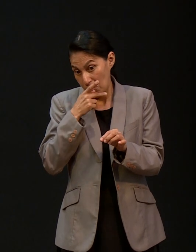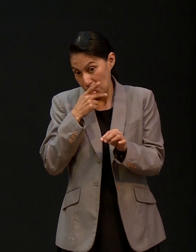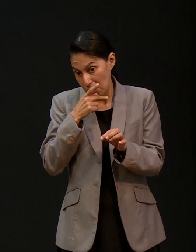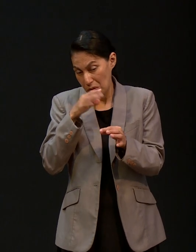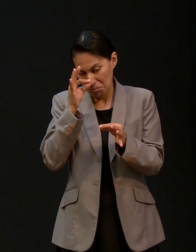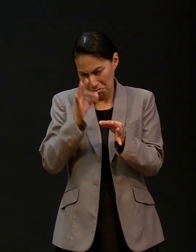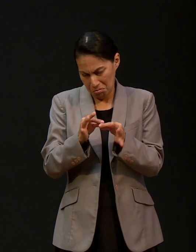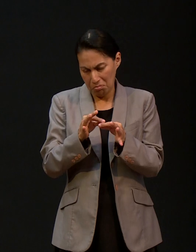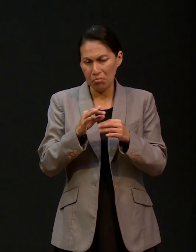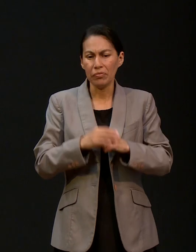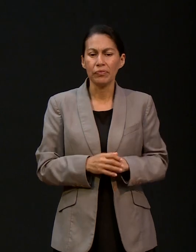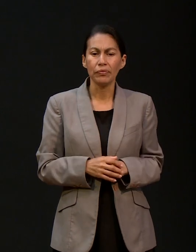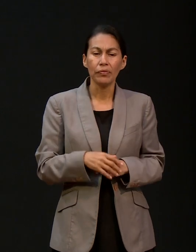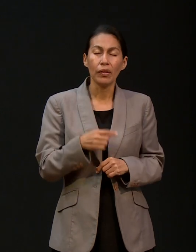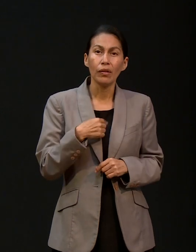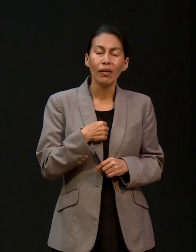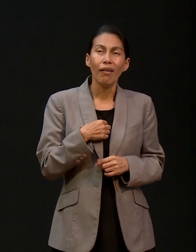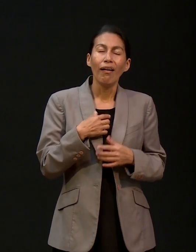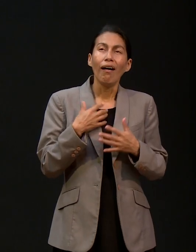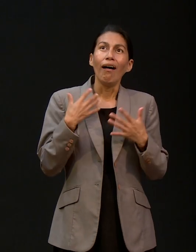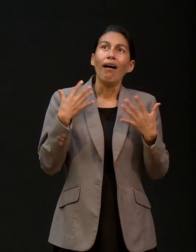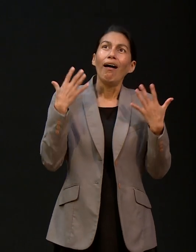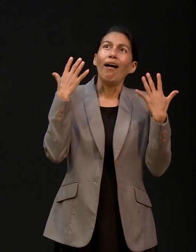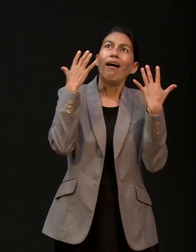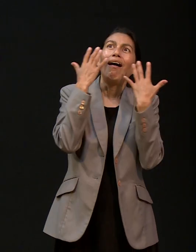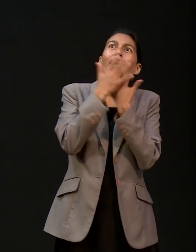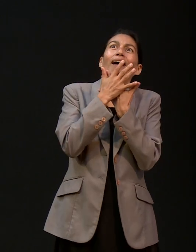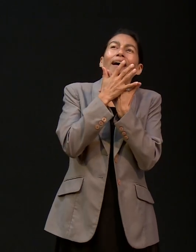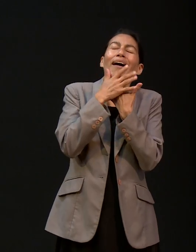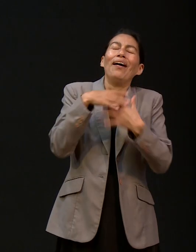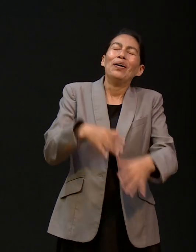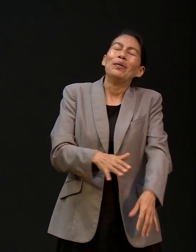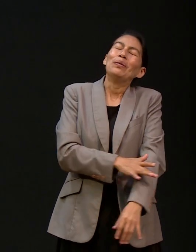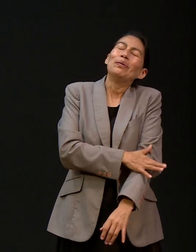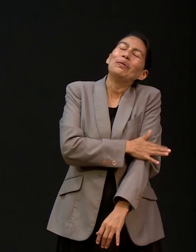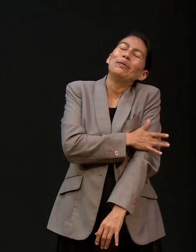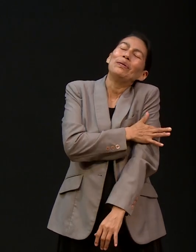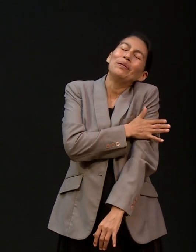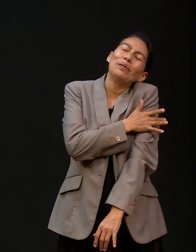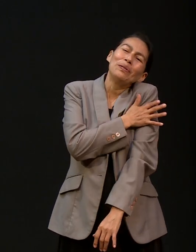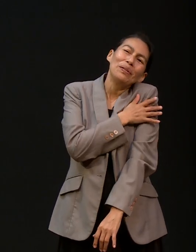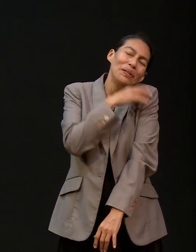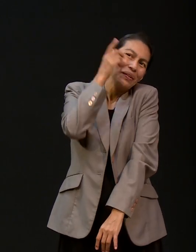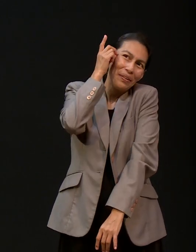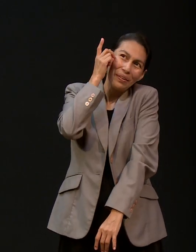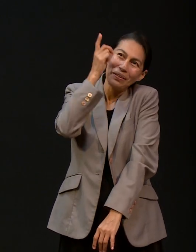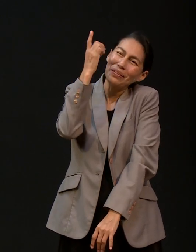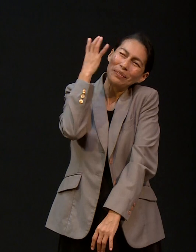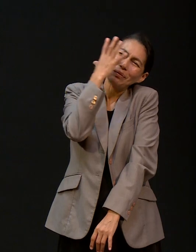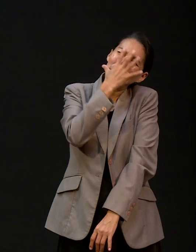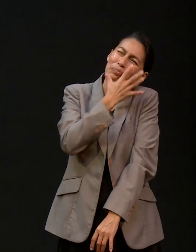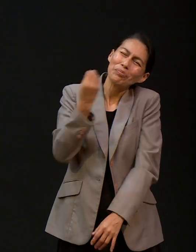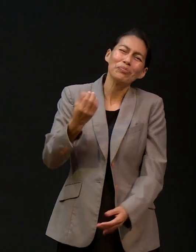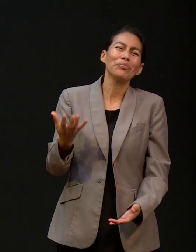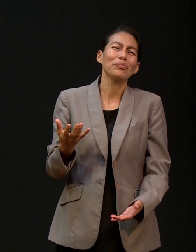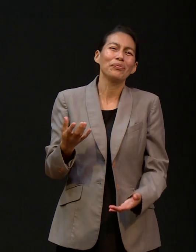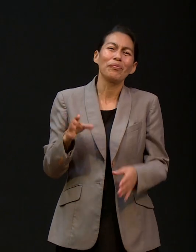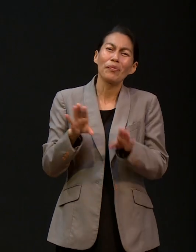Completamente. Literalmente, ahí lo pudimos ver. Yo siempre decía, bueno, pasa uno por tantas